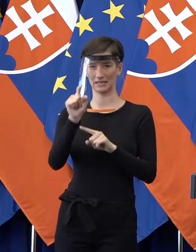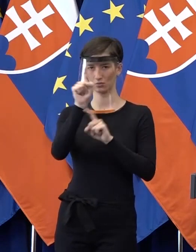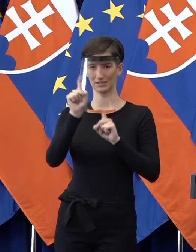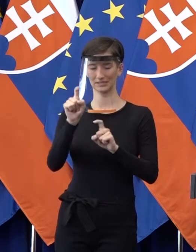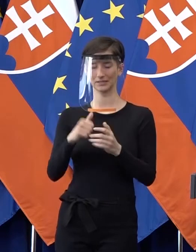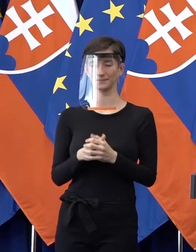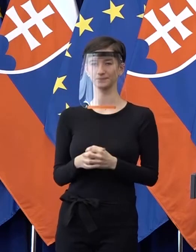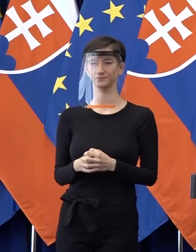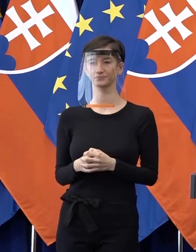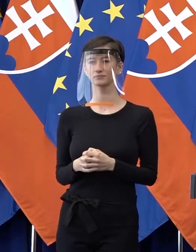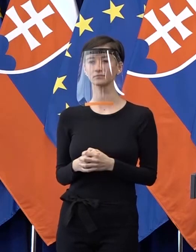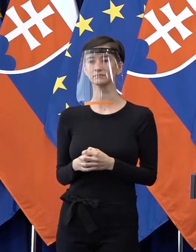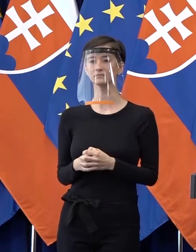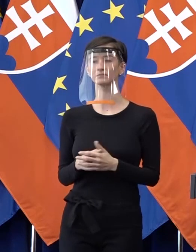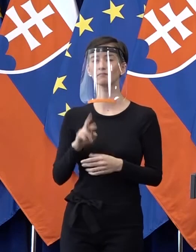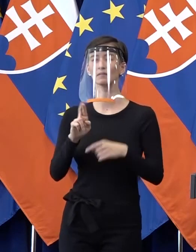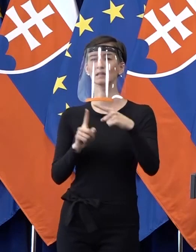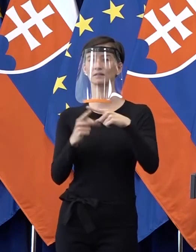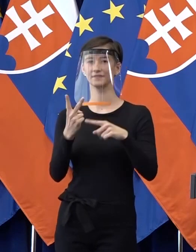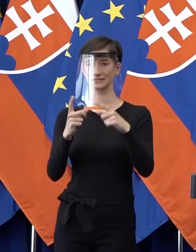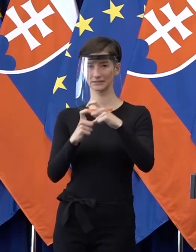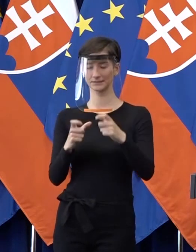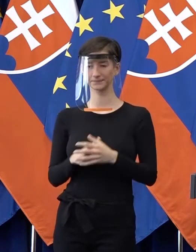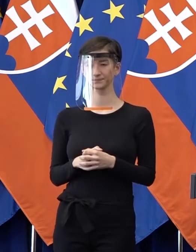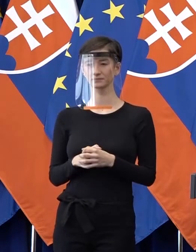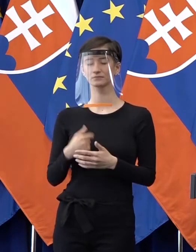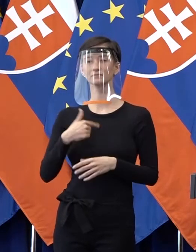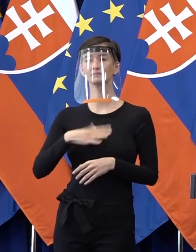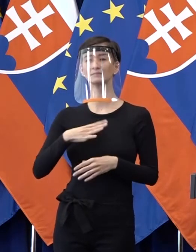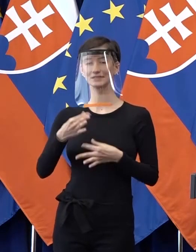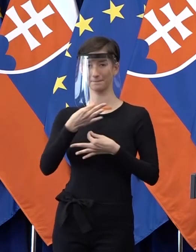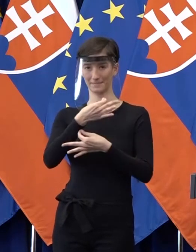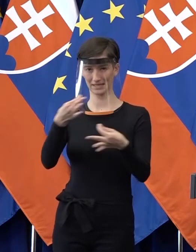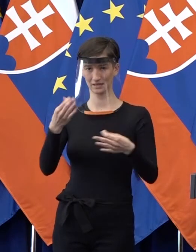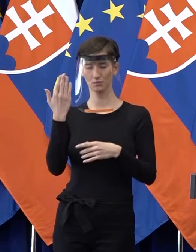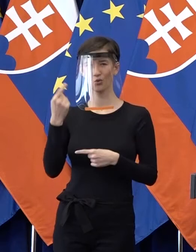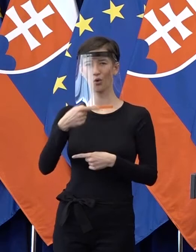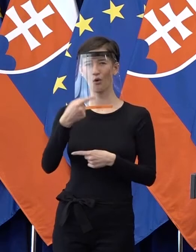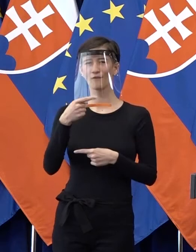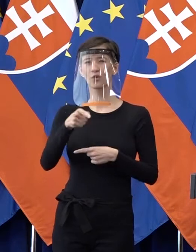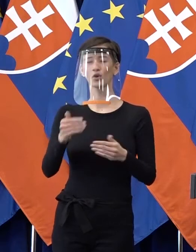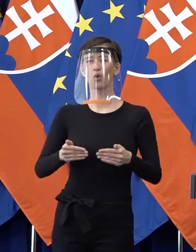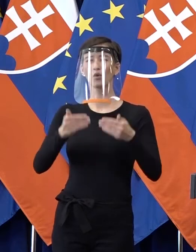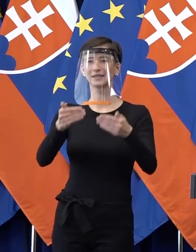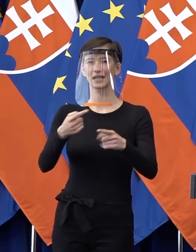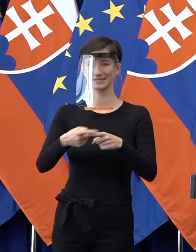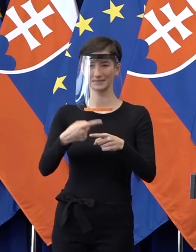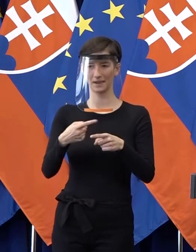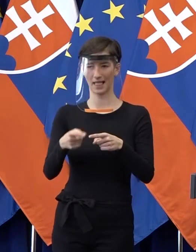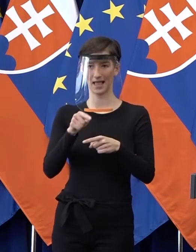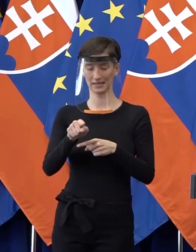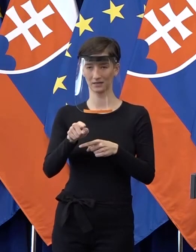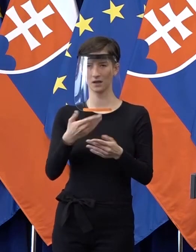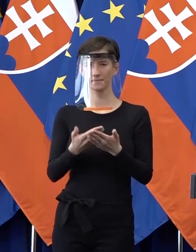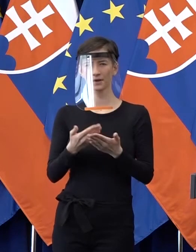pekne. Takže RTVS. Monika Maťová, RTVS. Ja sa chcem opýtať, keď ste spomenuli pri tom odklade fyzické osoby, či ste mají na mysli